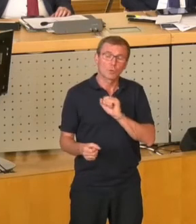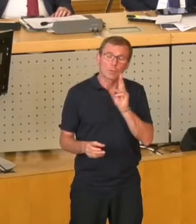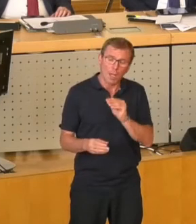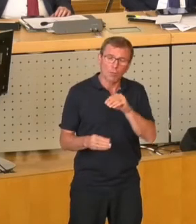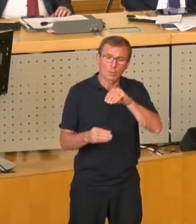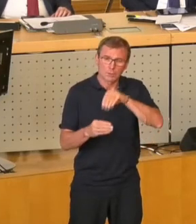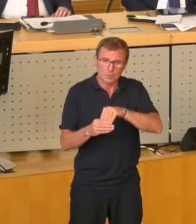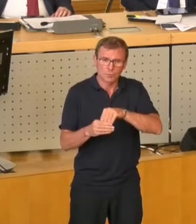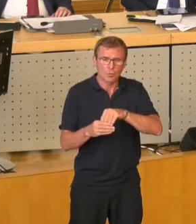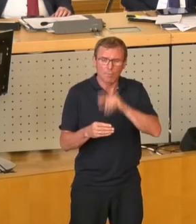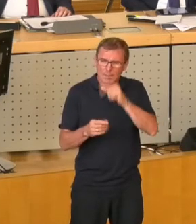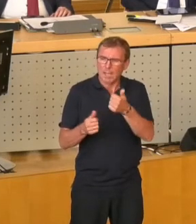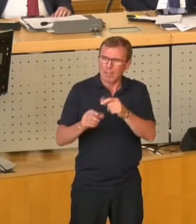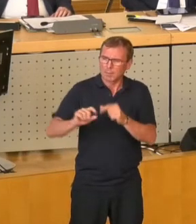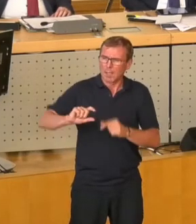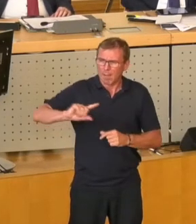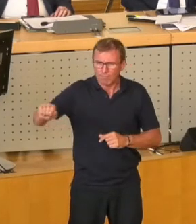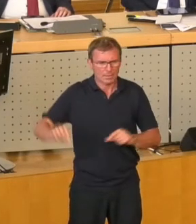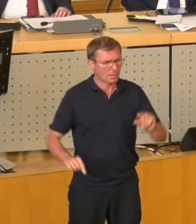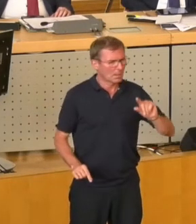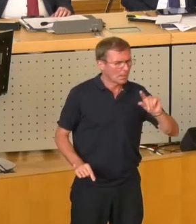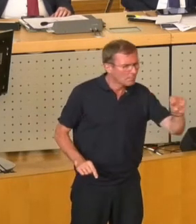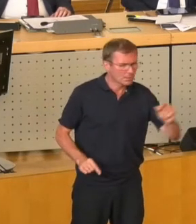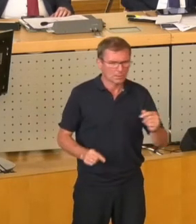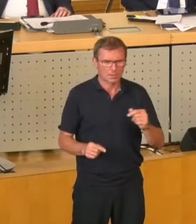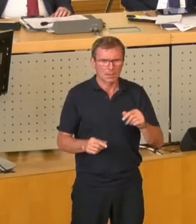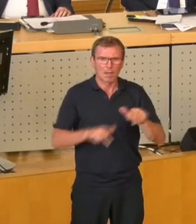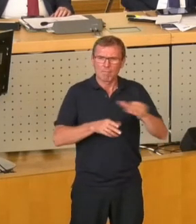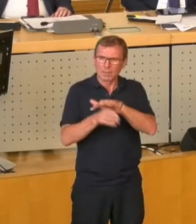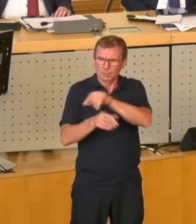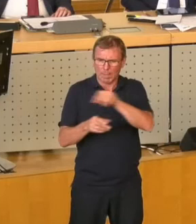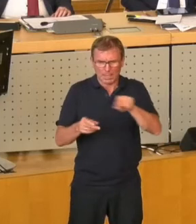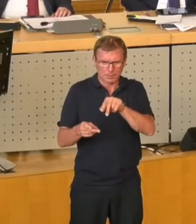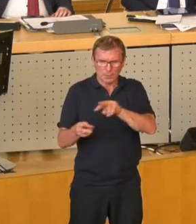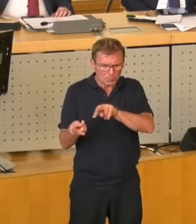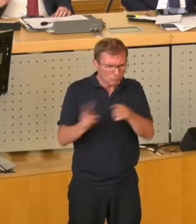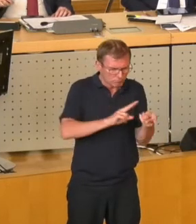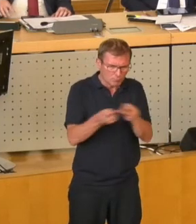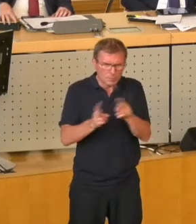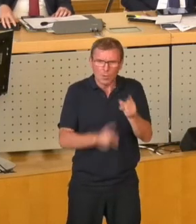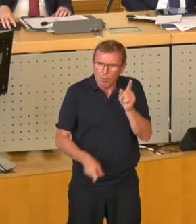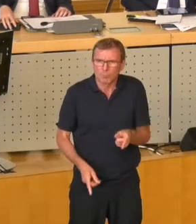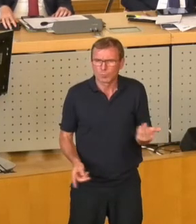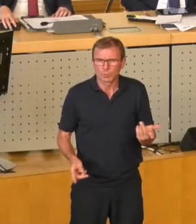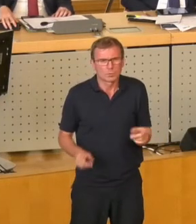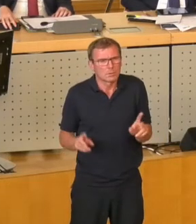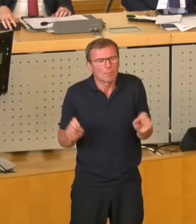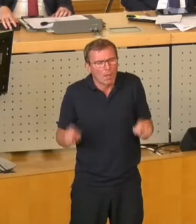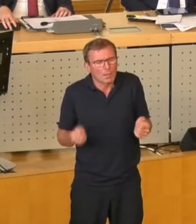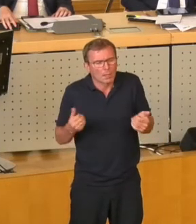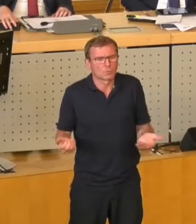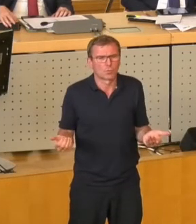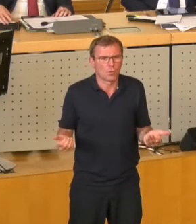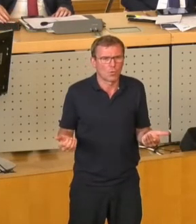dass es Fluktuationen, Wechsel zwischen den einzelnen Verwaltungseinheiten geben kann, wenn